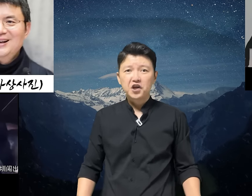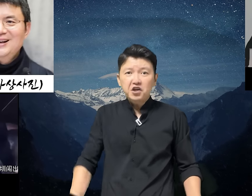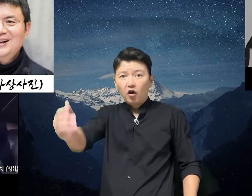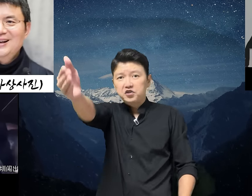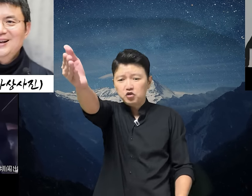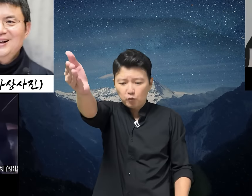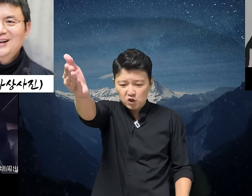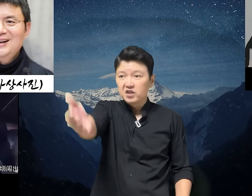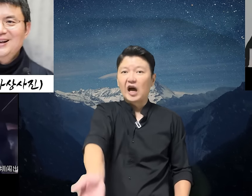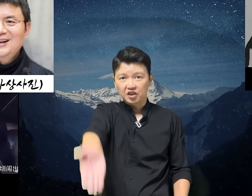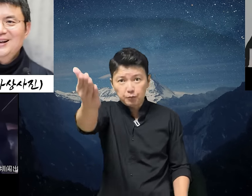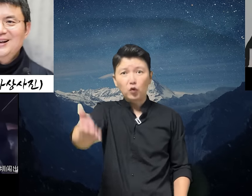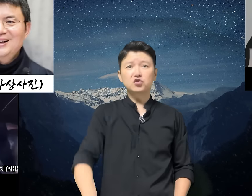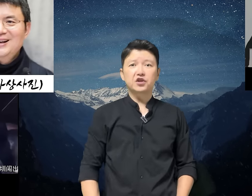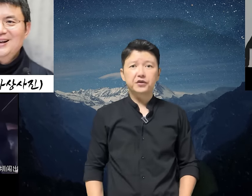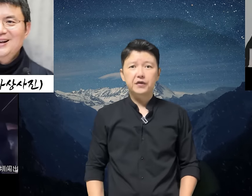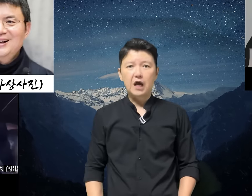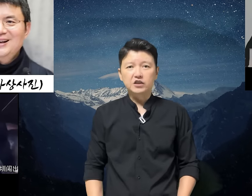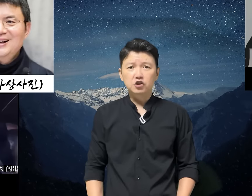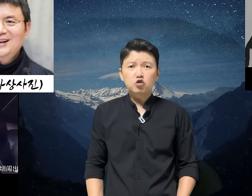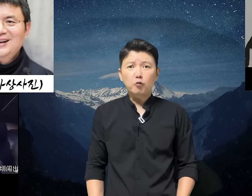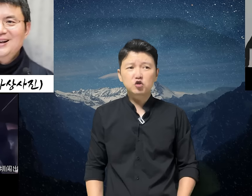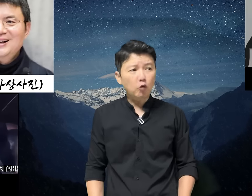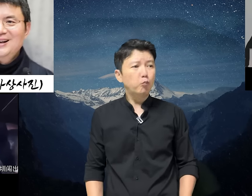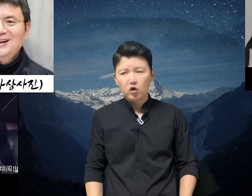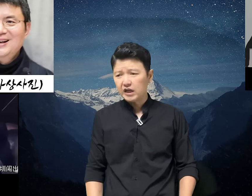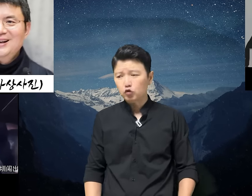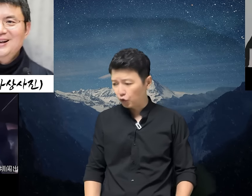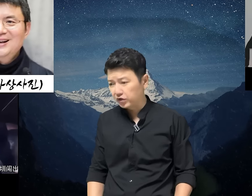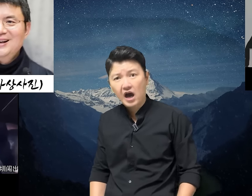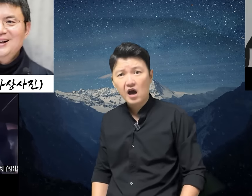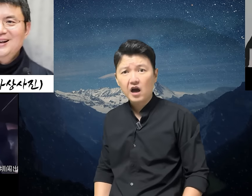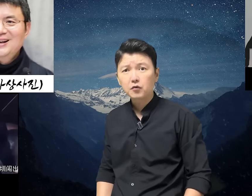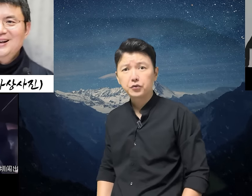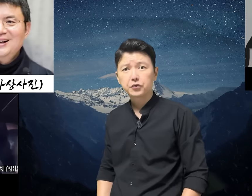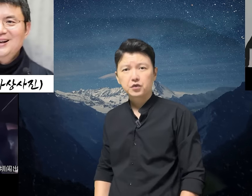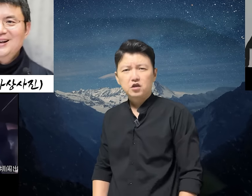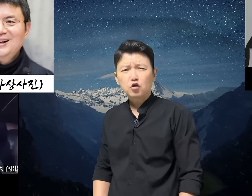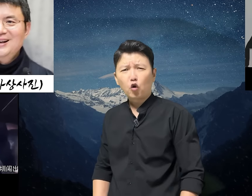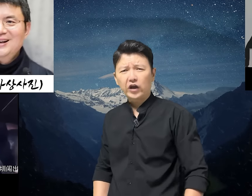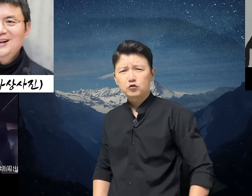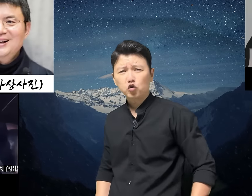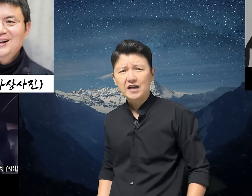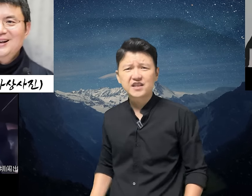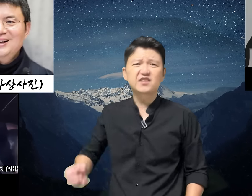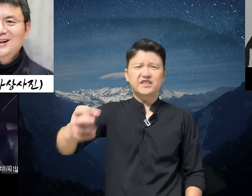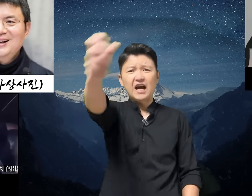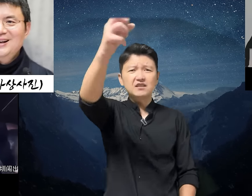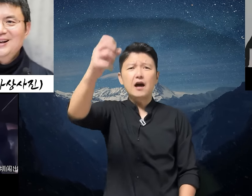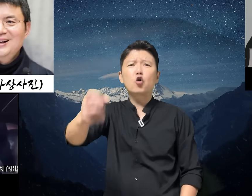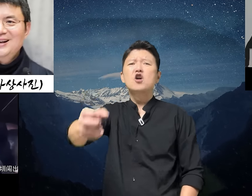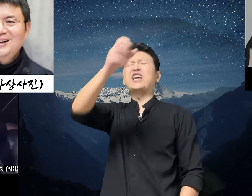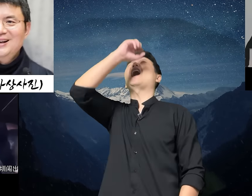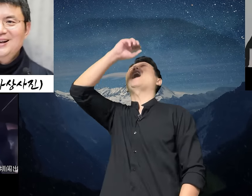이 어류놈을 다시 보는데 아니 이놈이 좀 뭐라도 되나 하고요 여 고량주 한잔 짠 하고 다